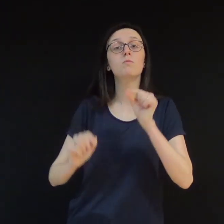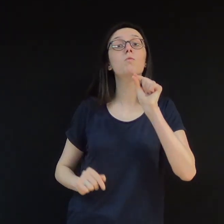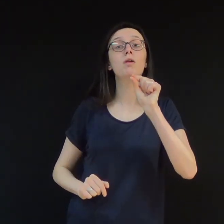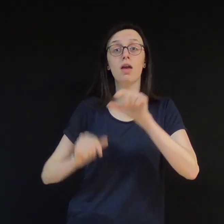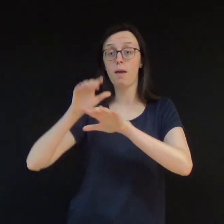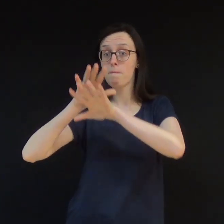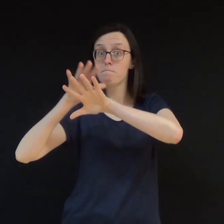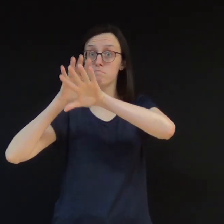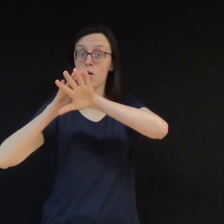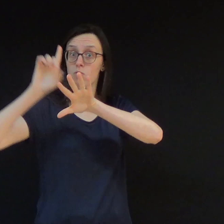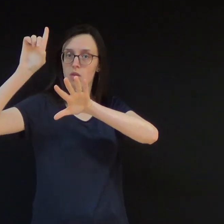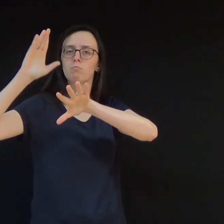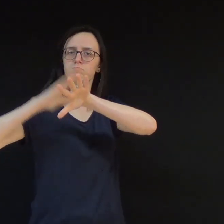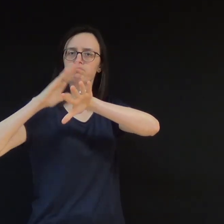Isaías 41, 20